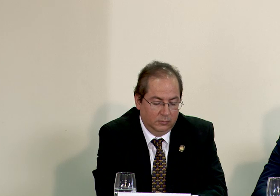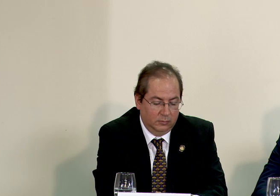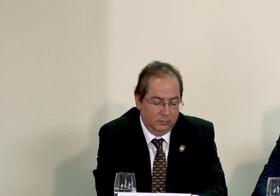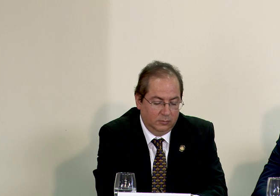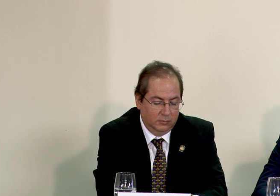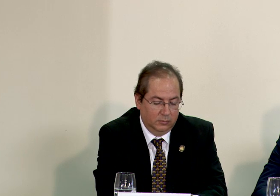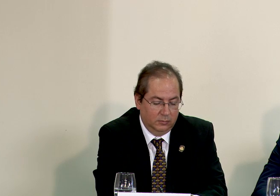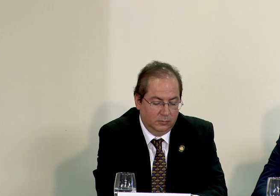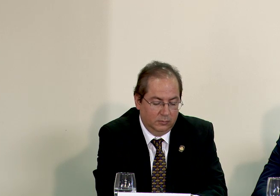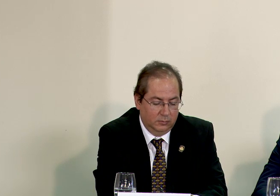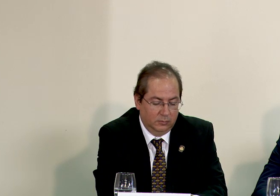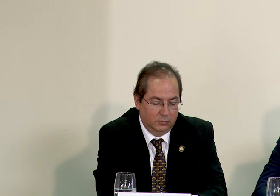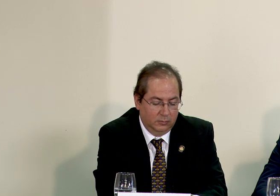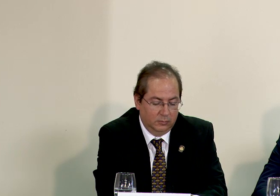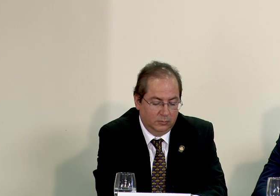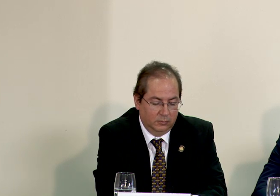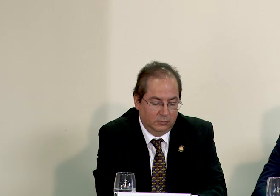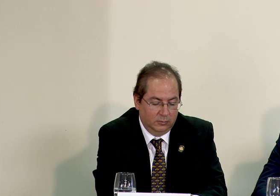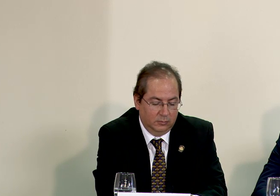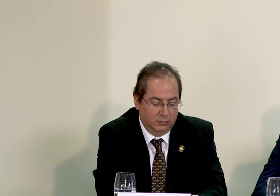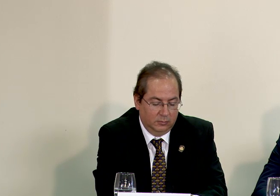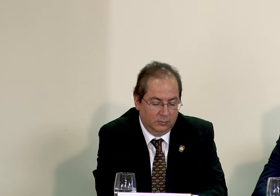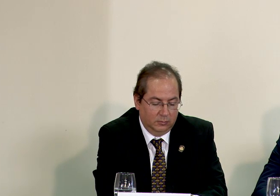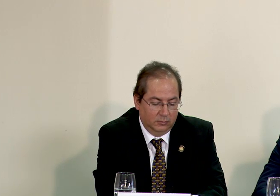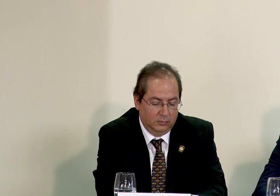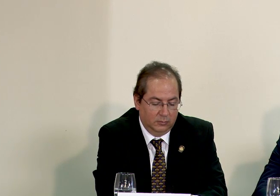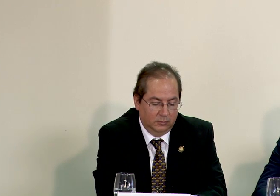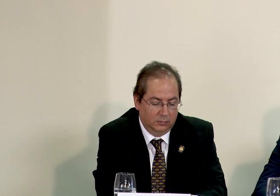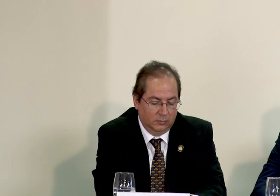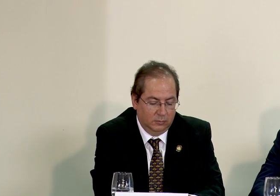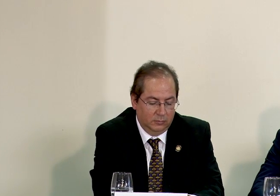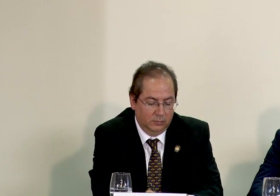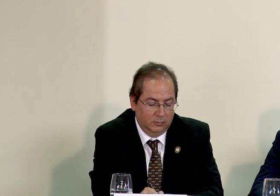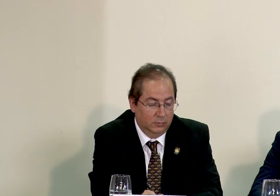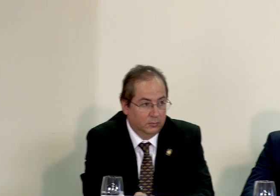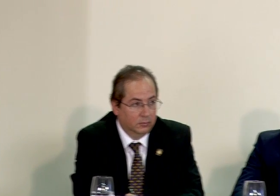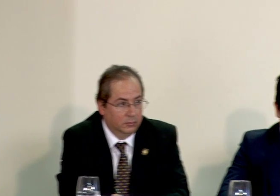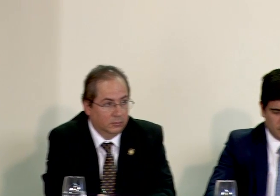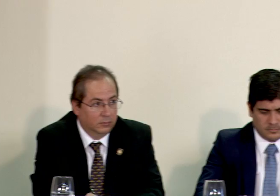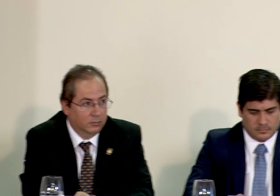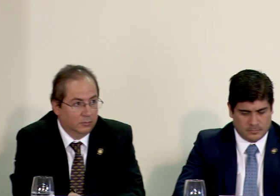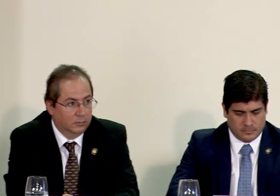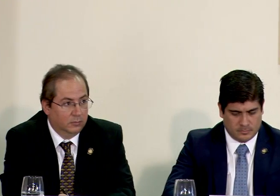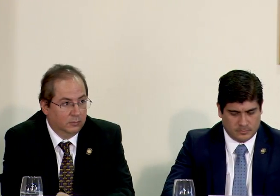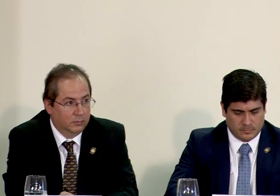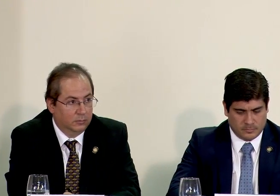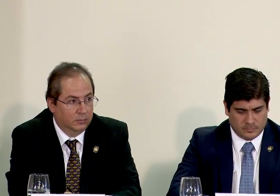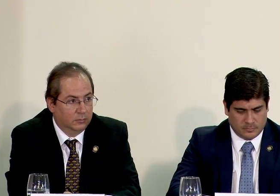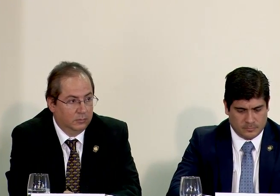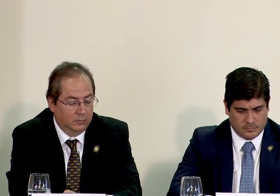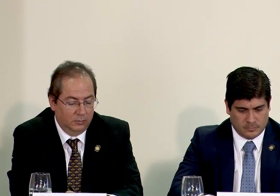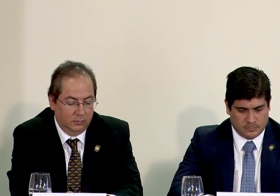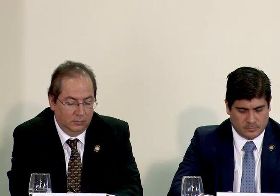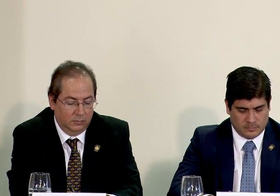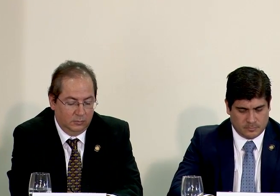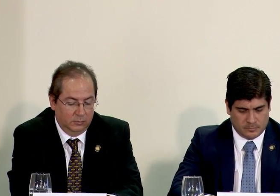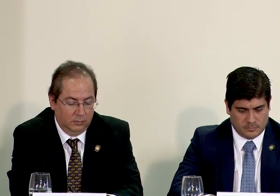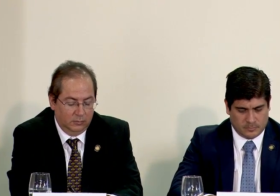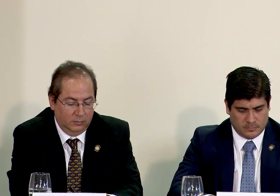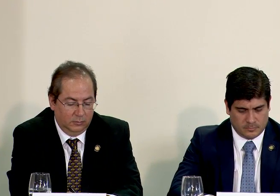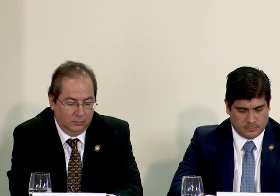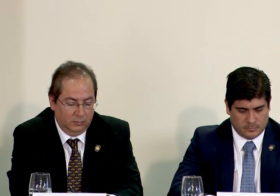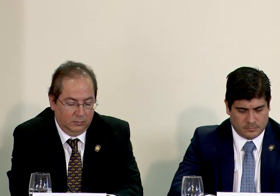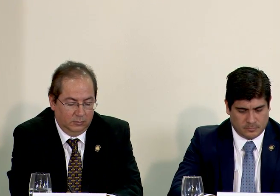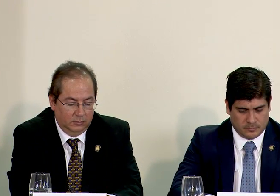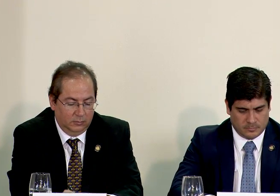manteniendo hoy el gobierno con las autoridades nicaragüenses en el tema del conflicto lechero que ha trascendido en